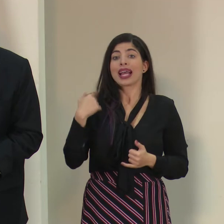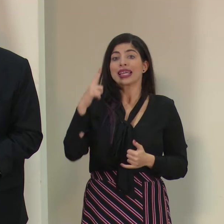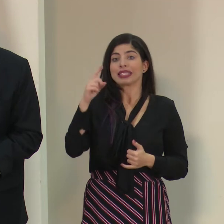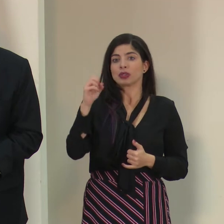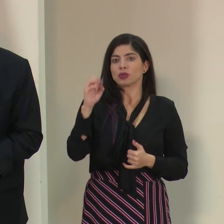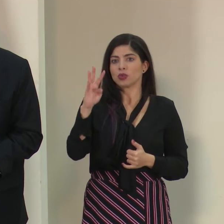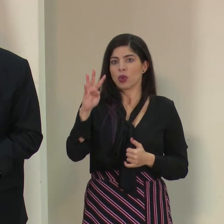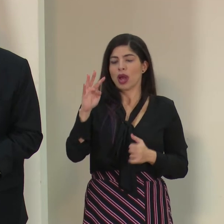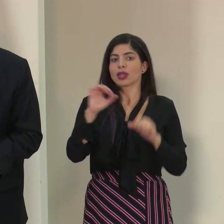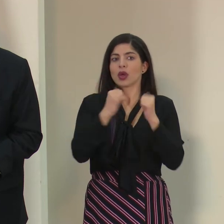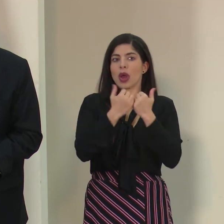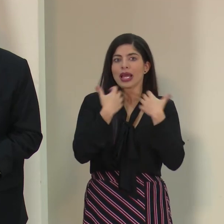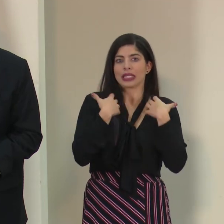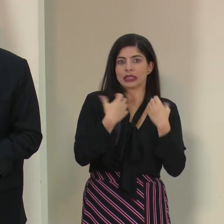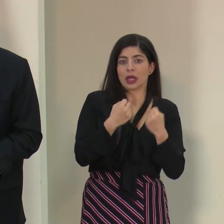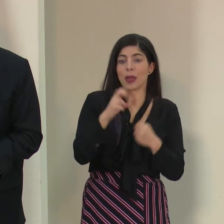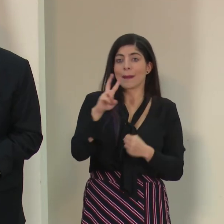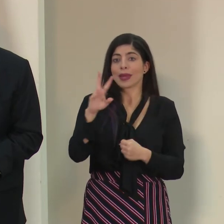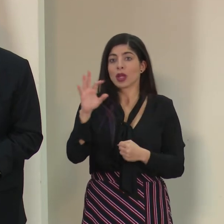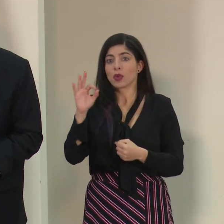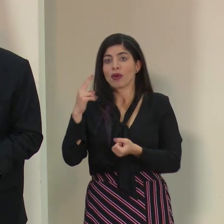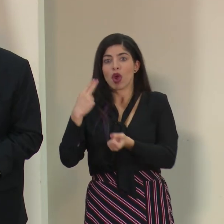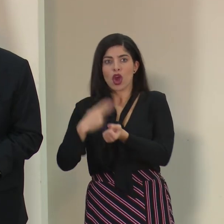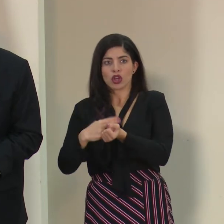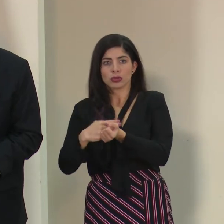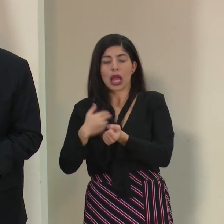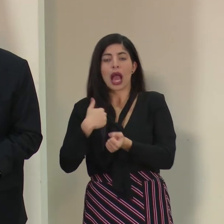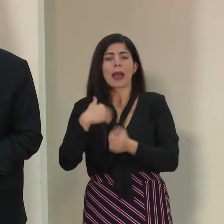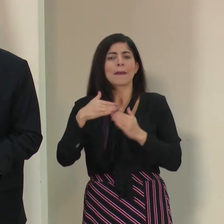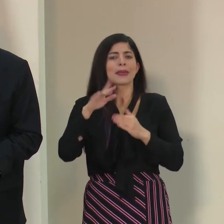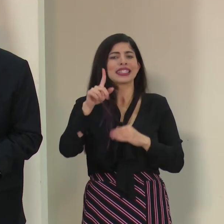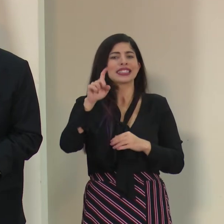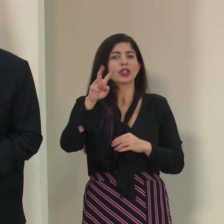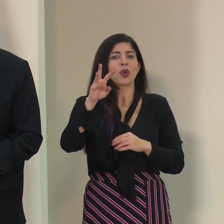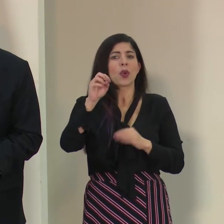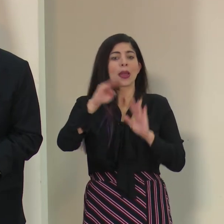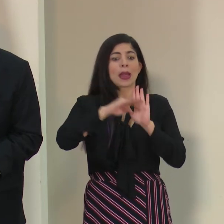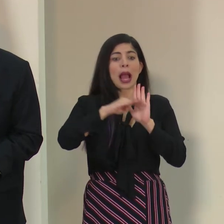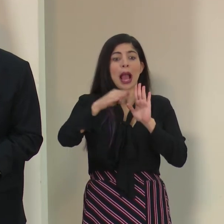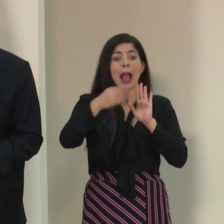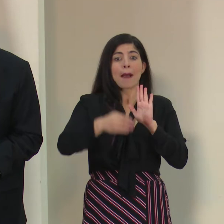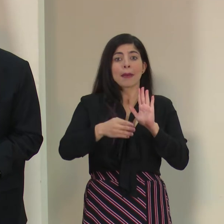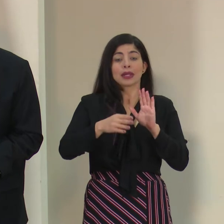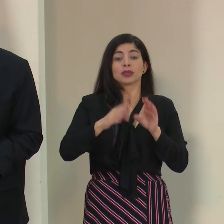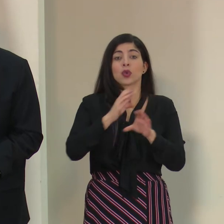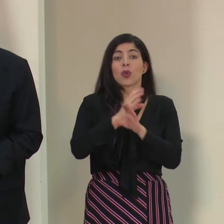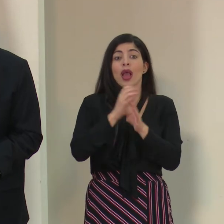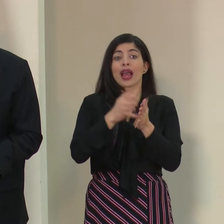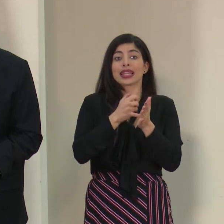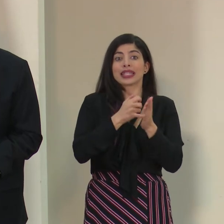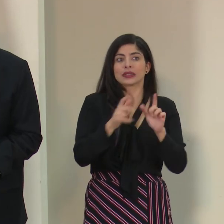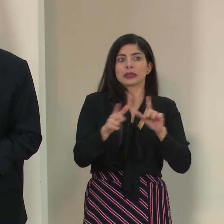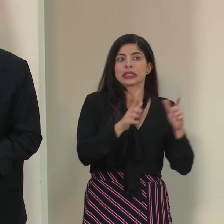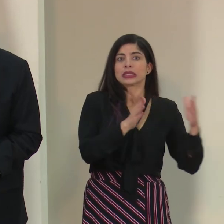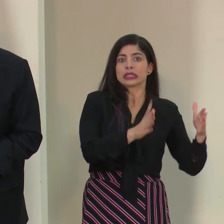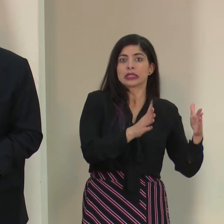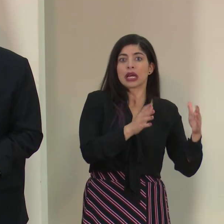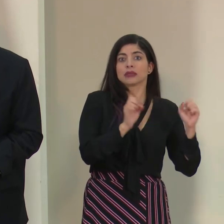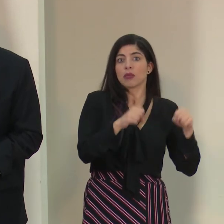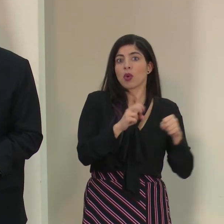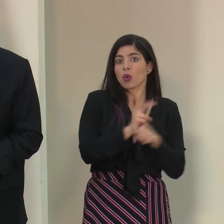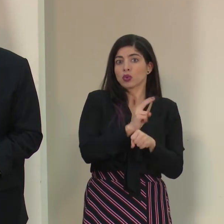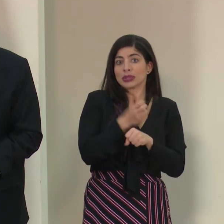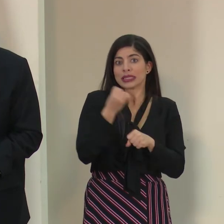áreas de salud, 29 hospitales, hay más de 140 camas de unidades de cuidados intensivos que en caso necesario se pueden utilizar,